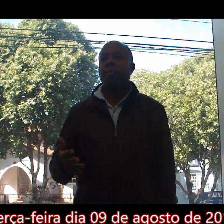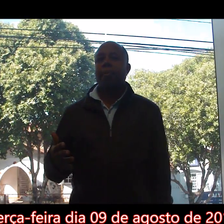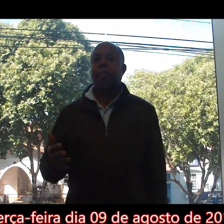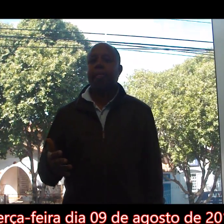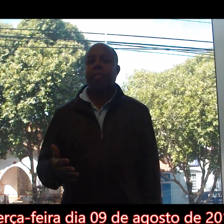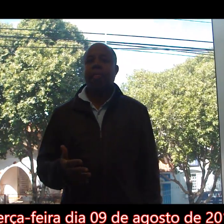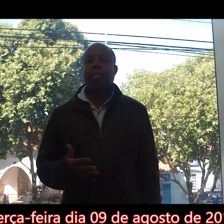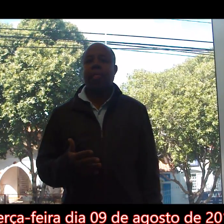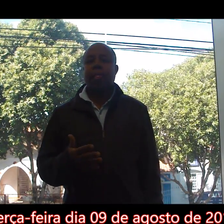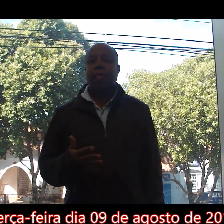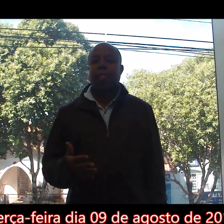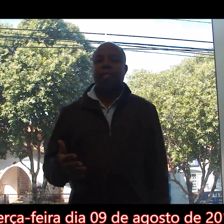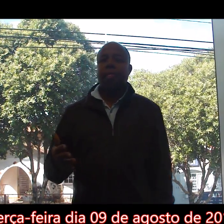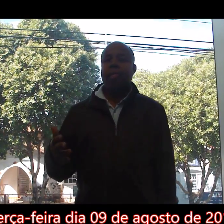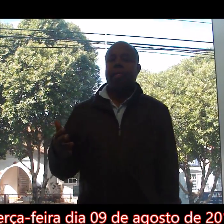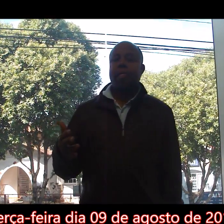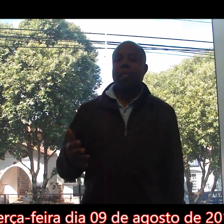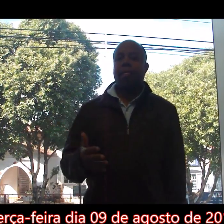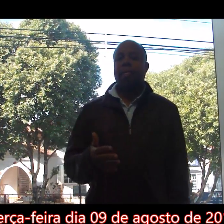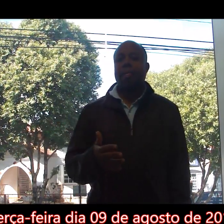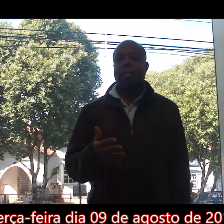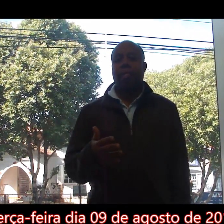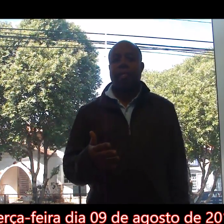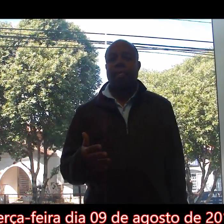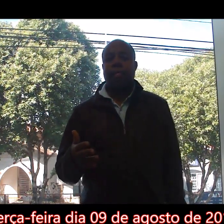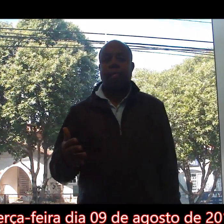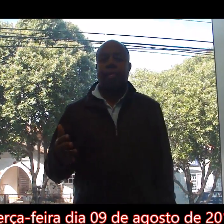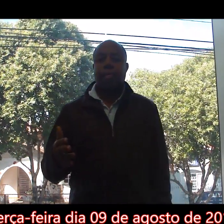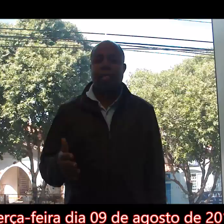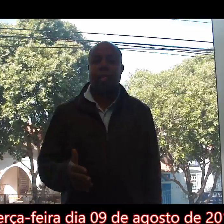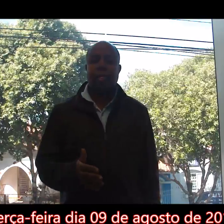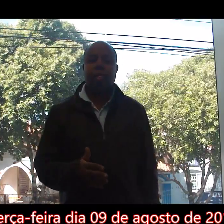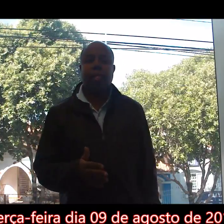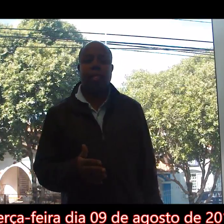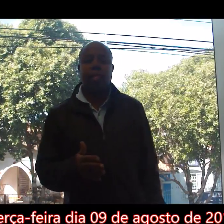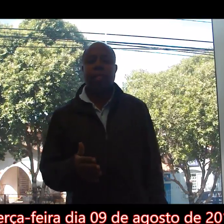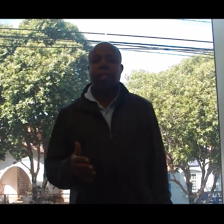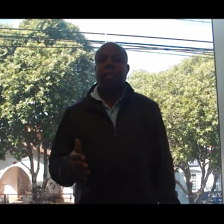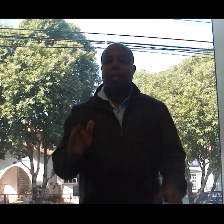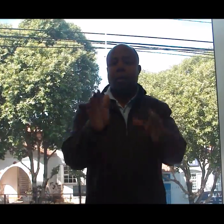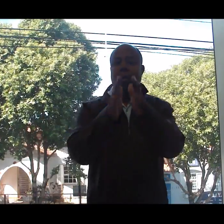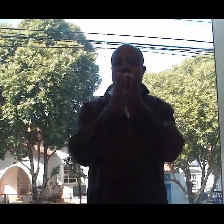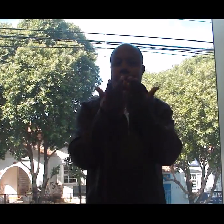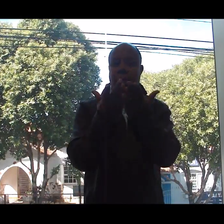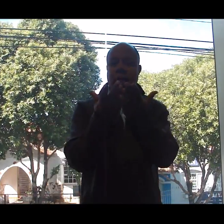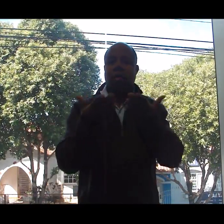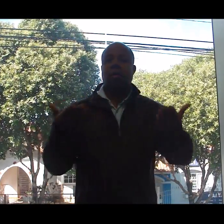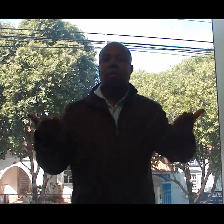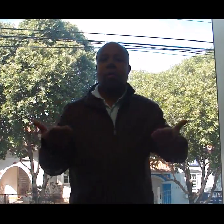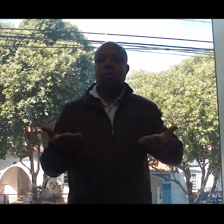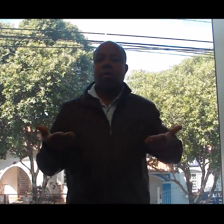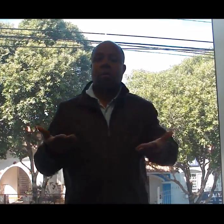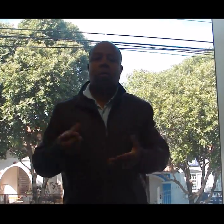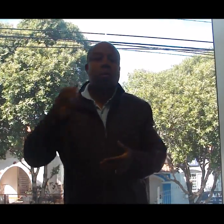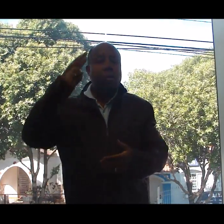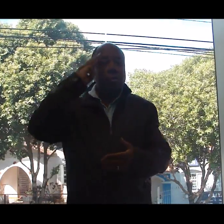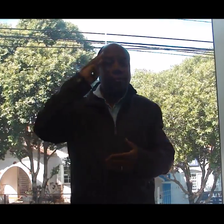Palavra do dia, terça-feira dia 9 de agosto de 2016 Deus é perfeito Em